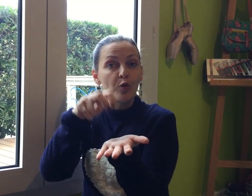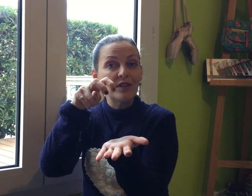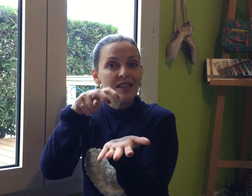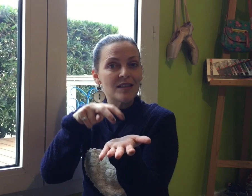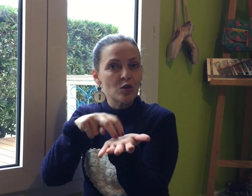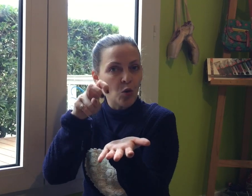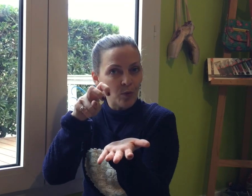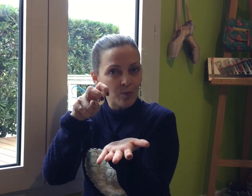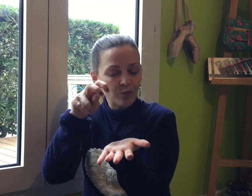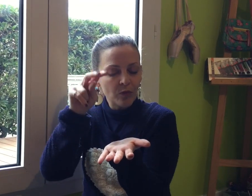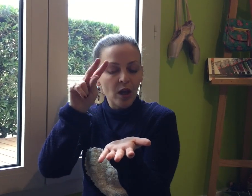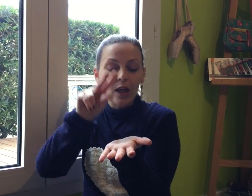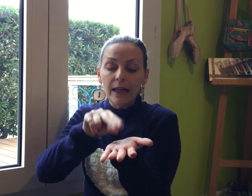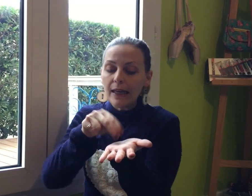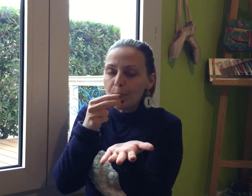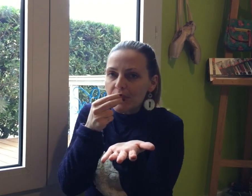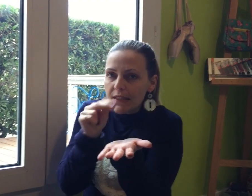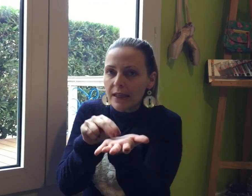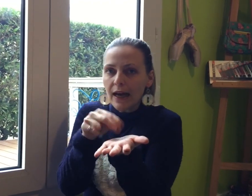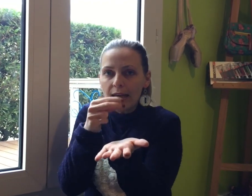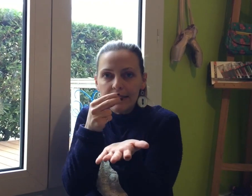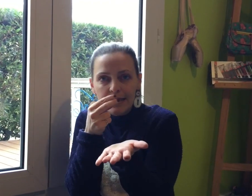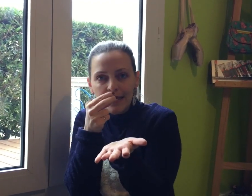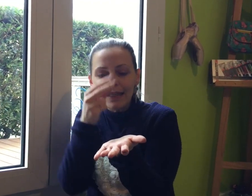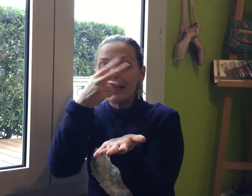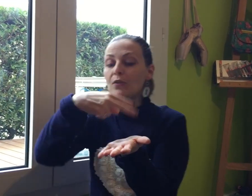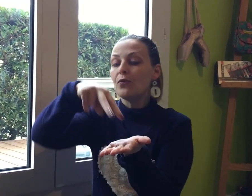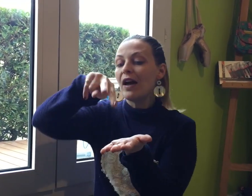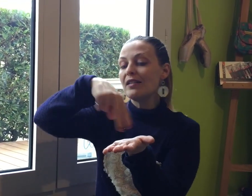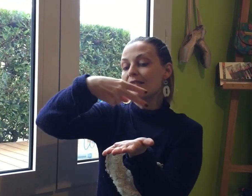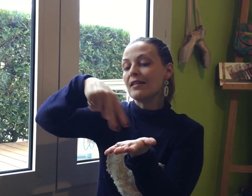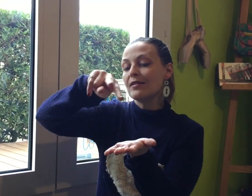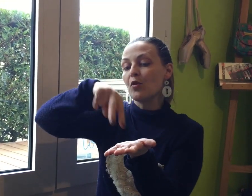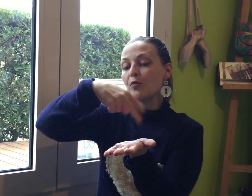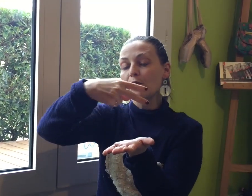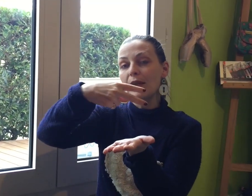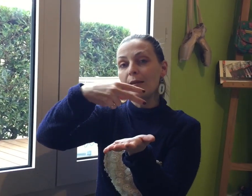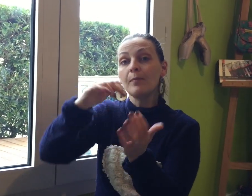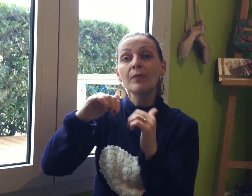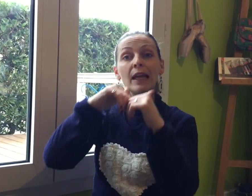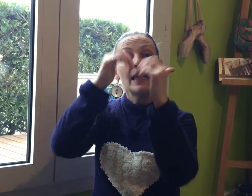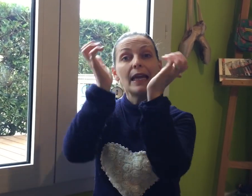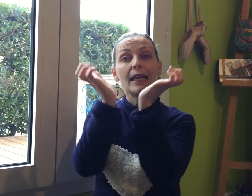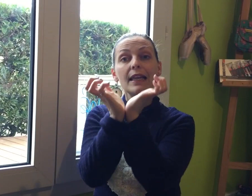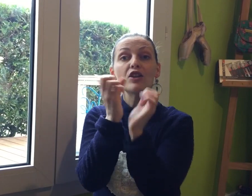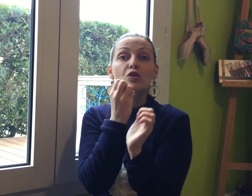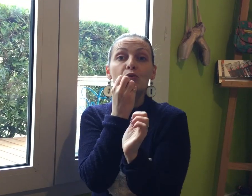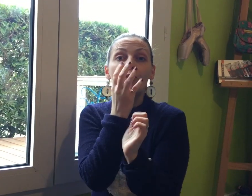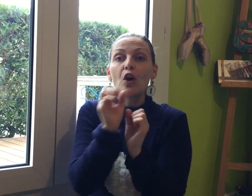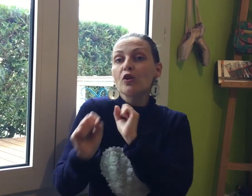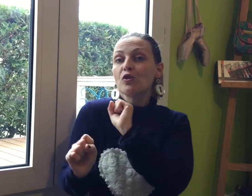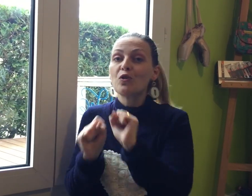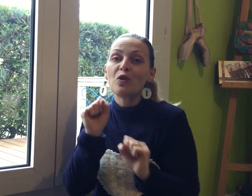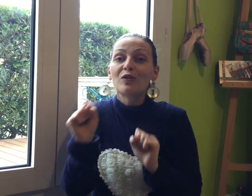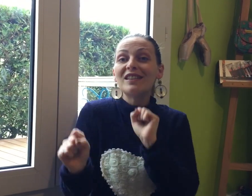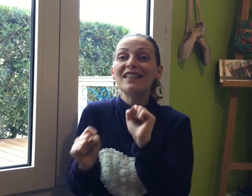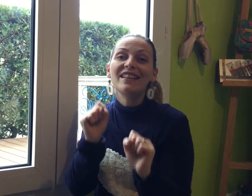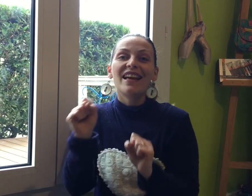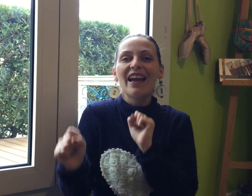petits sauts Les petits radis valsaient sans bruit et les choux fleurs se dandinaient